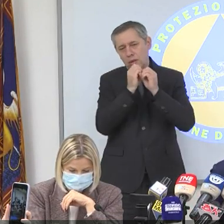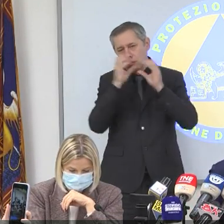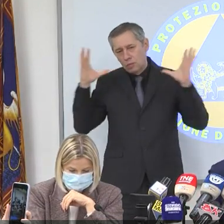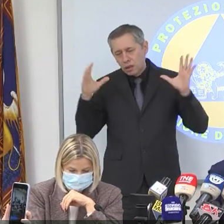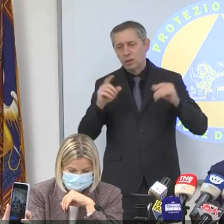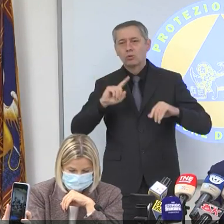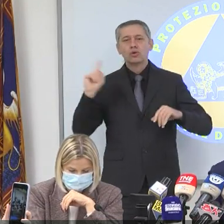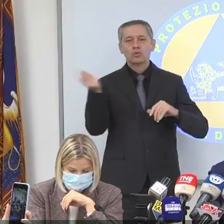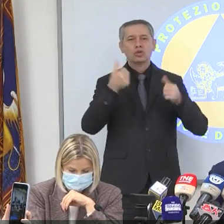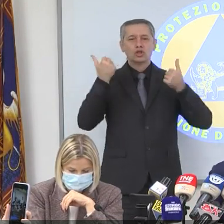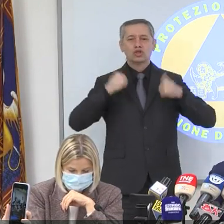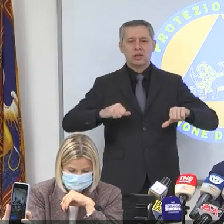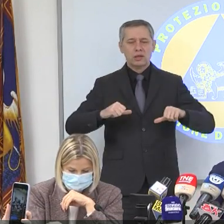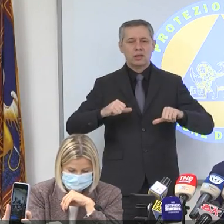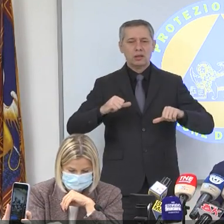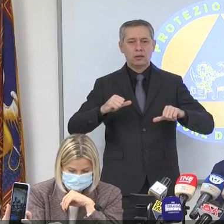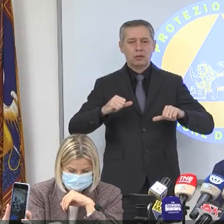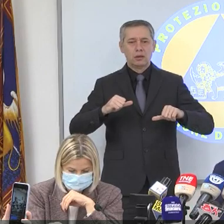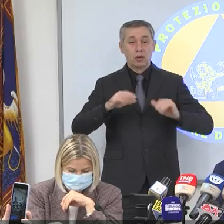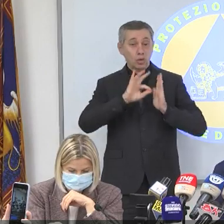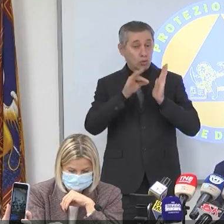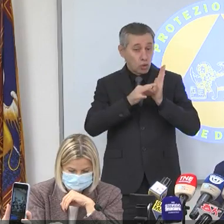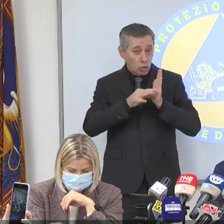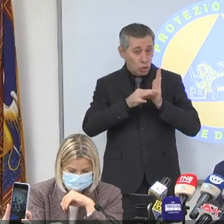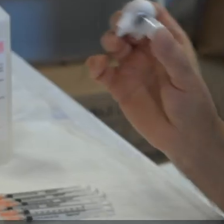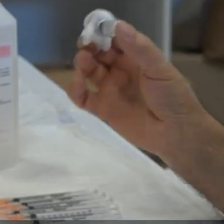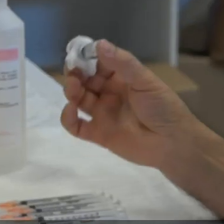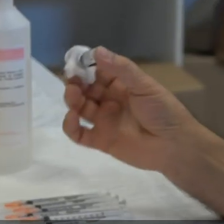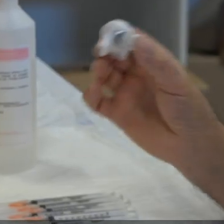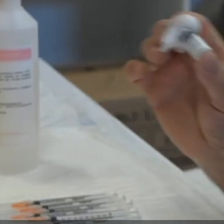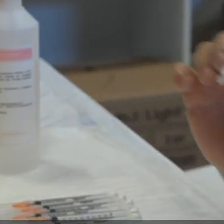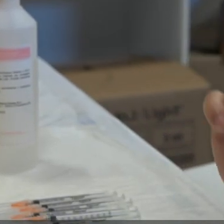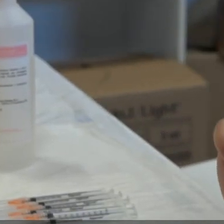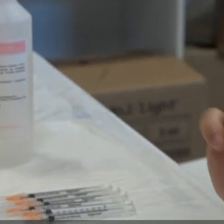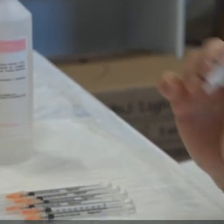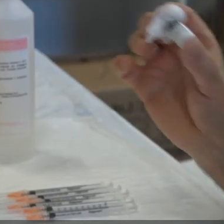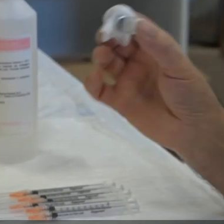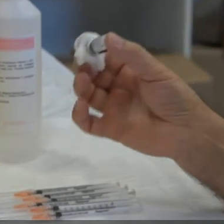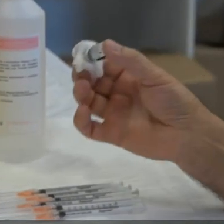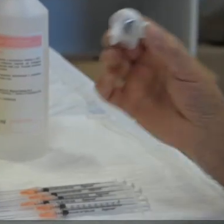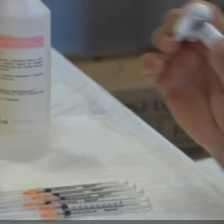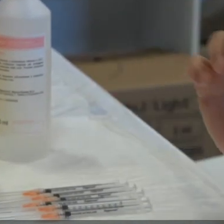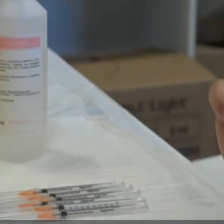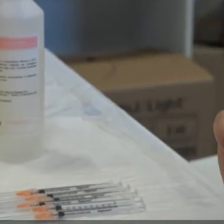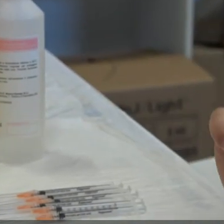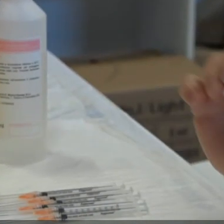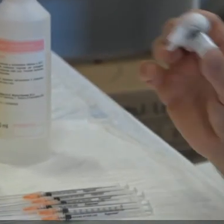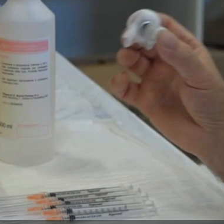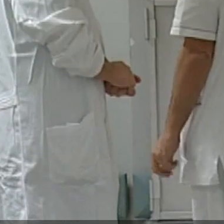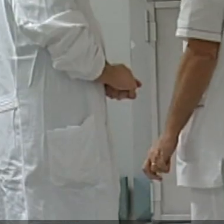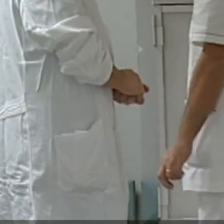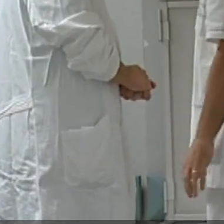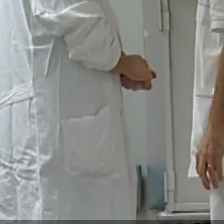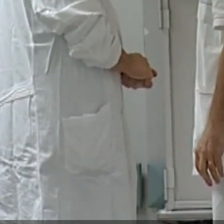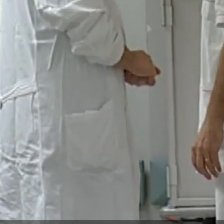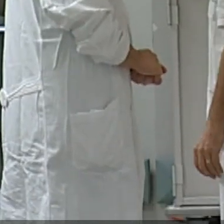dire a tutti i cittadini di andare in banca lo stesso giorno, la stessa ora e di prelevate tutti i vostri risparmi. Bene quindi per il governatore la linea adottata